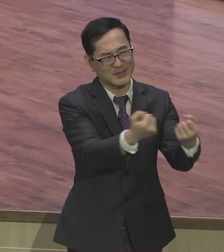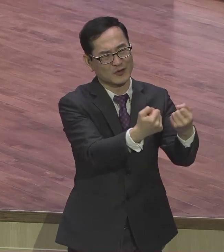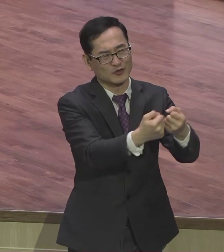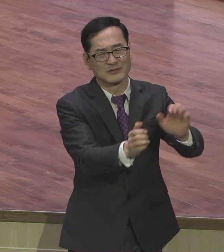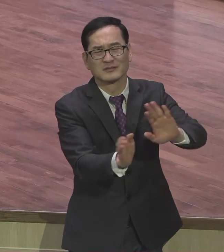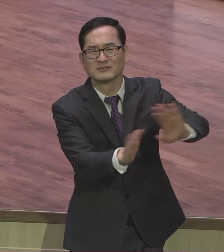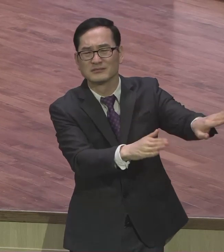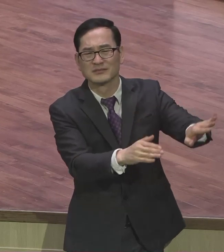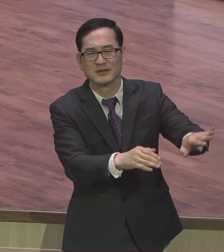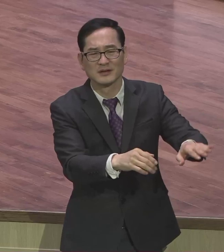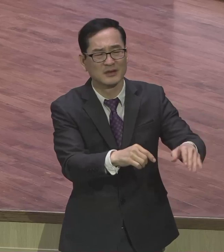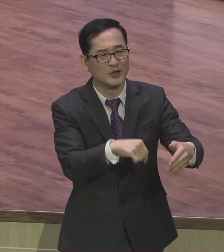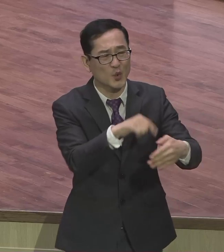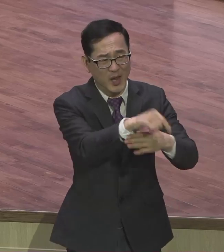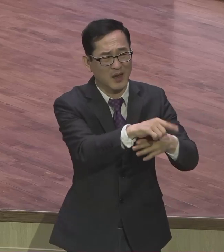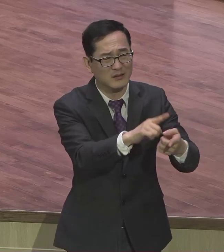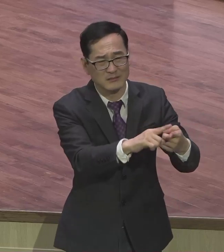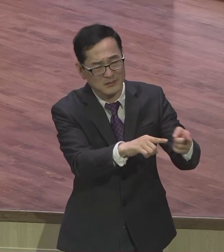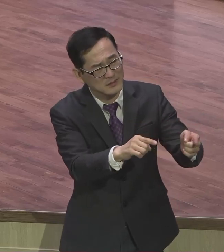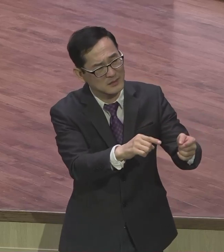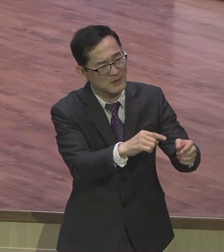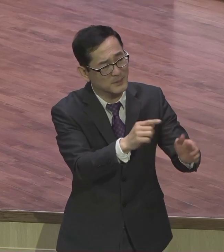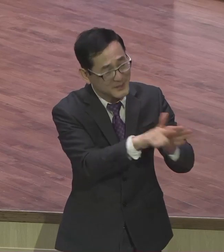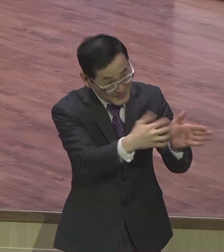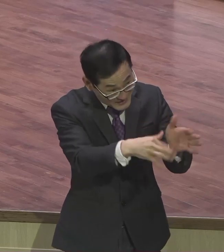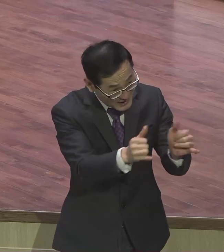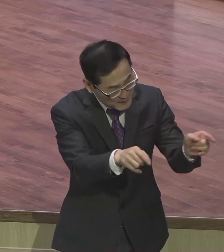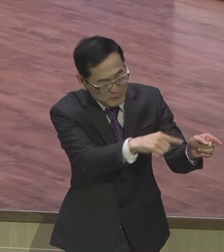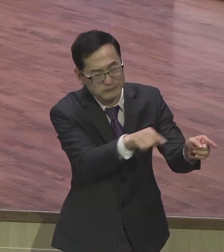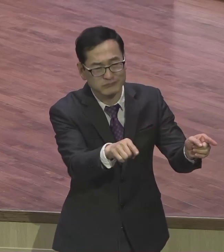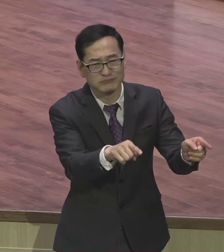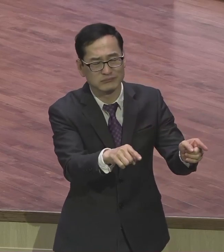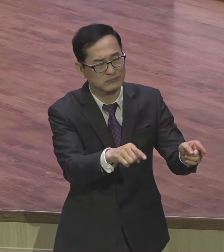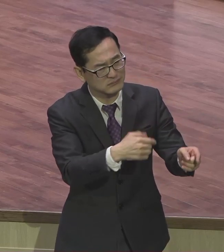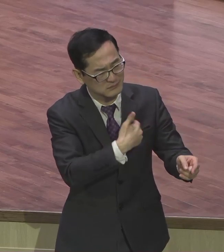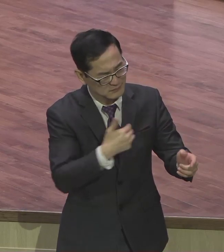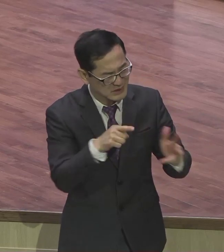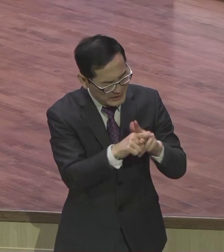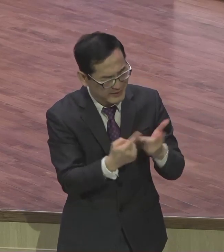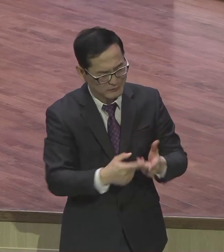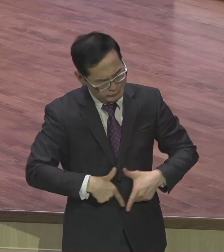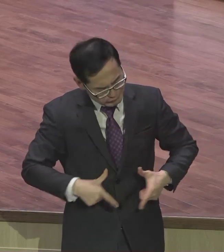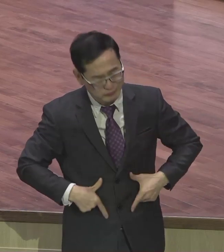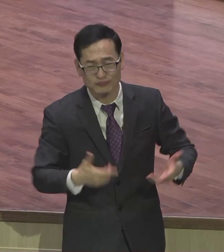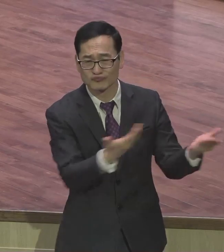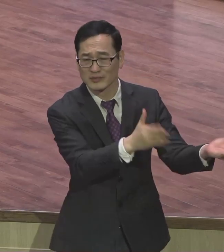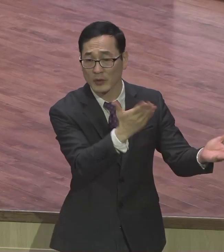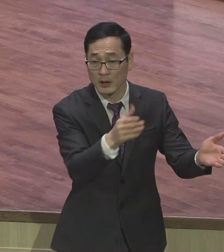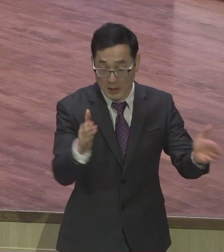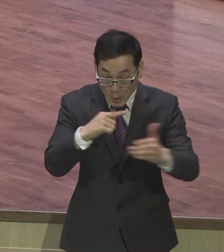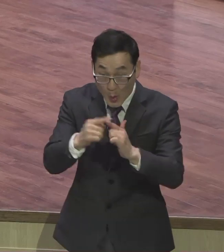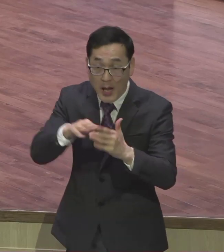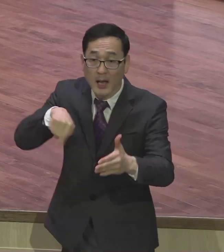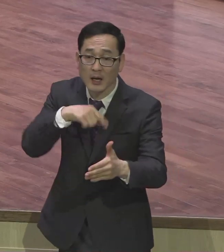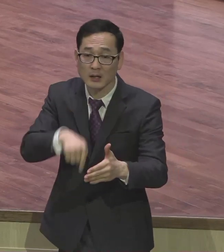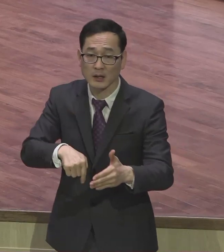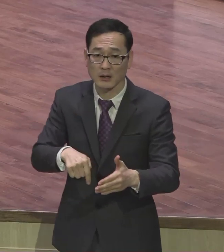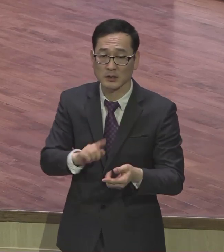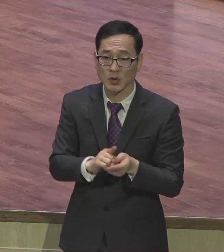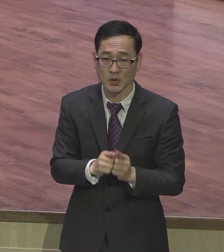교회 안에서 하나님 오늘 이 시간 사도 바울의 소망과 간절함이 내